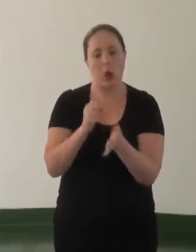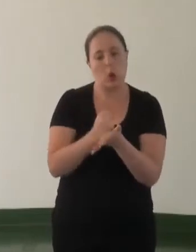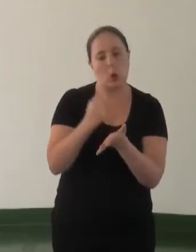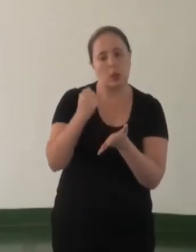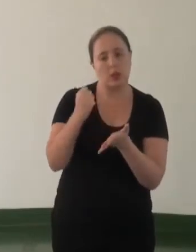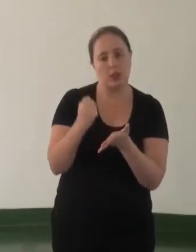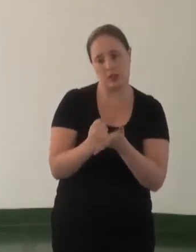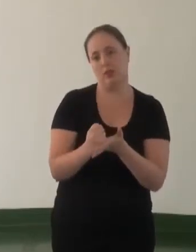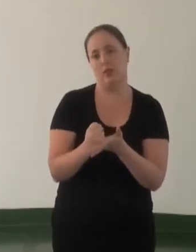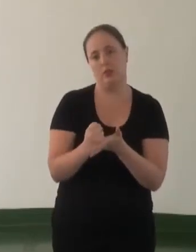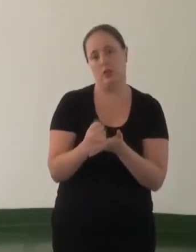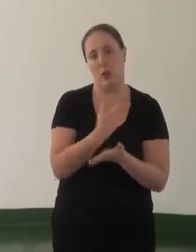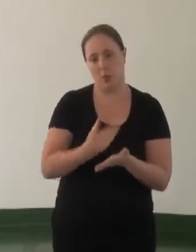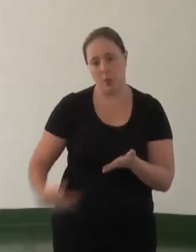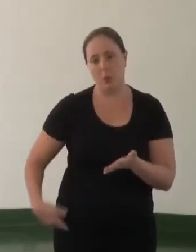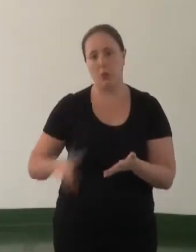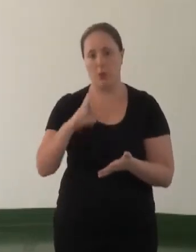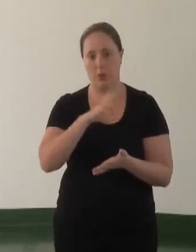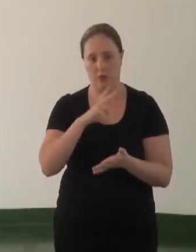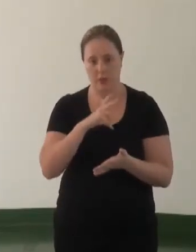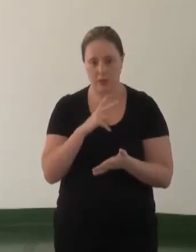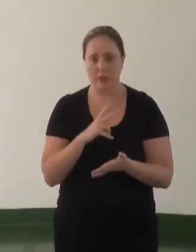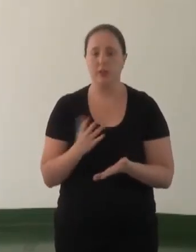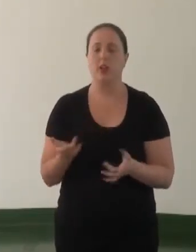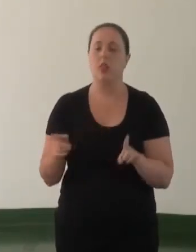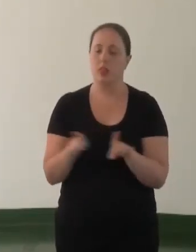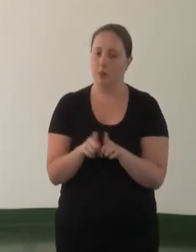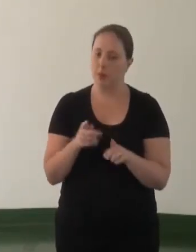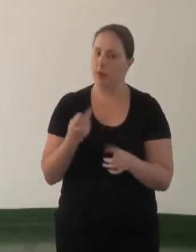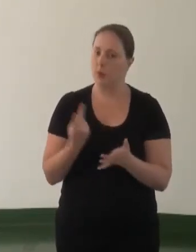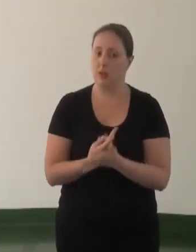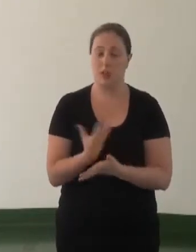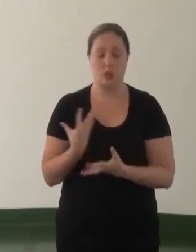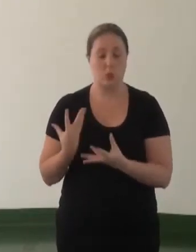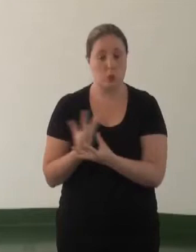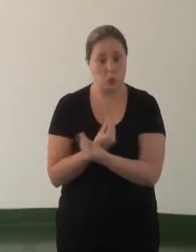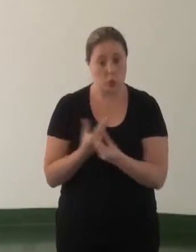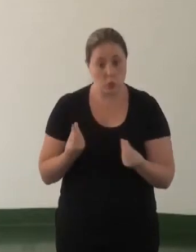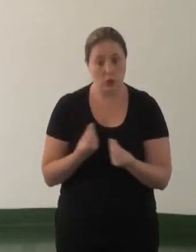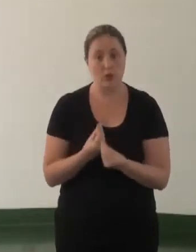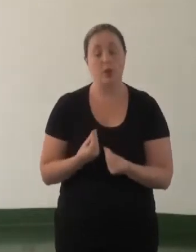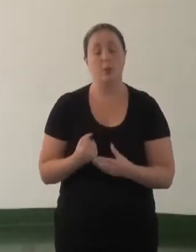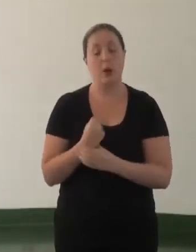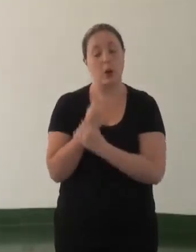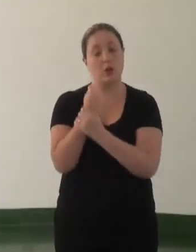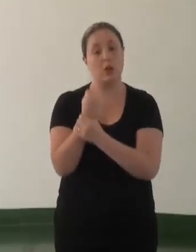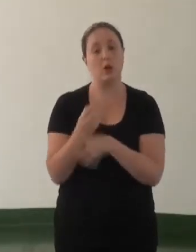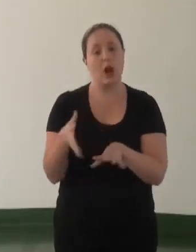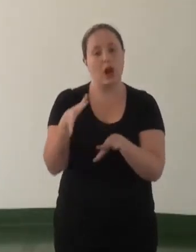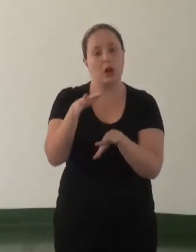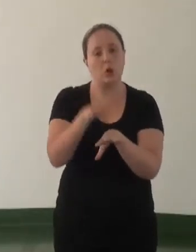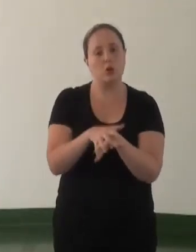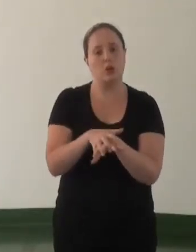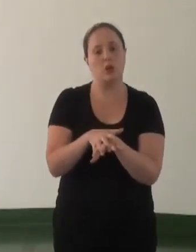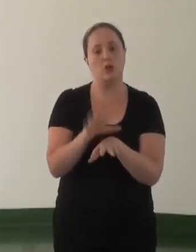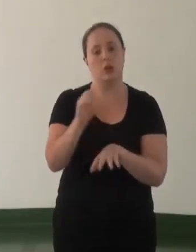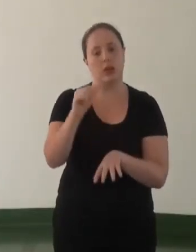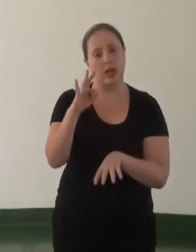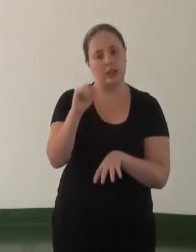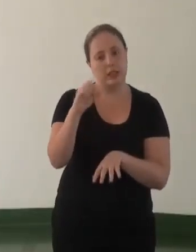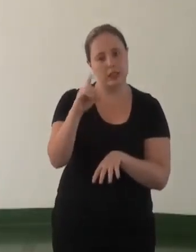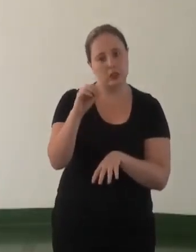-privada. É uma modalidade muito recorrente no país para assegurar a inclusão dos catadores de material